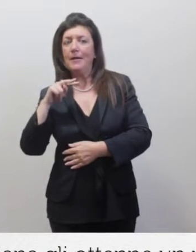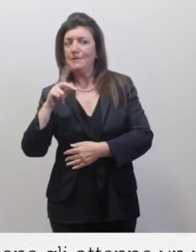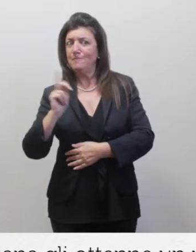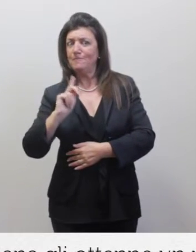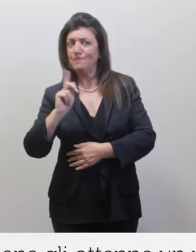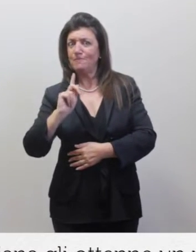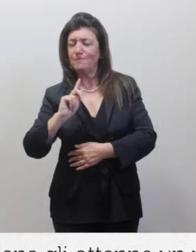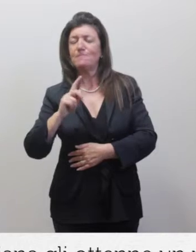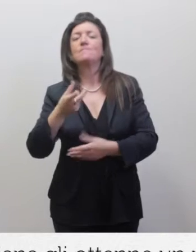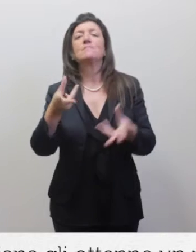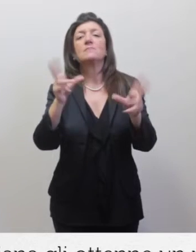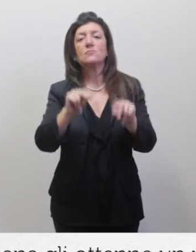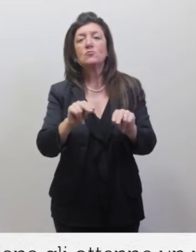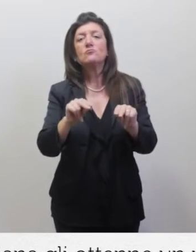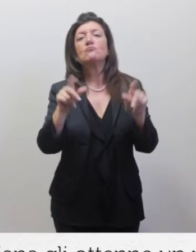a pieni voti